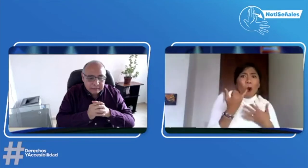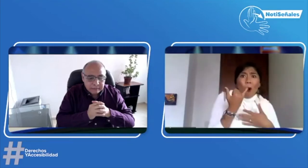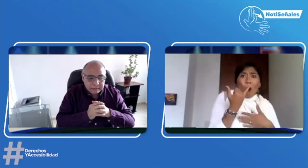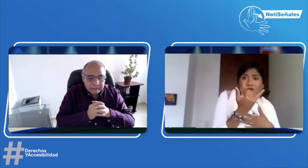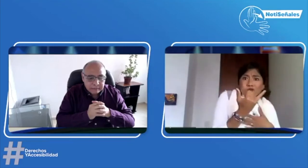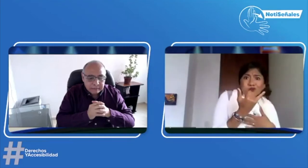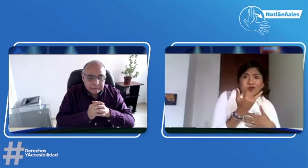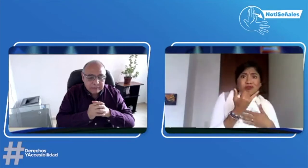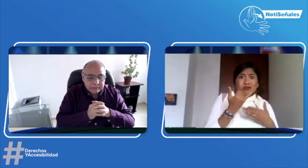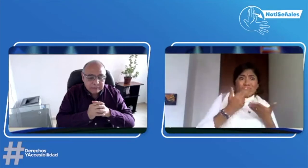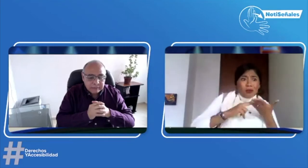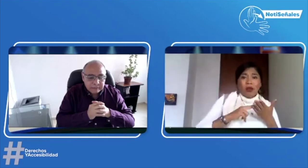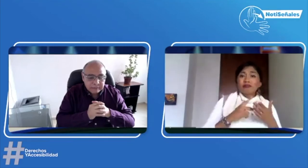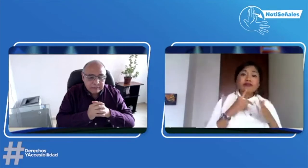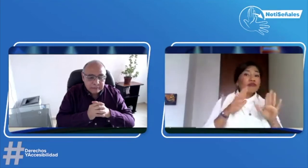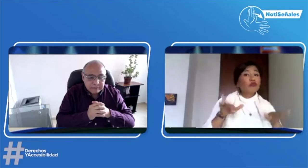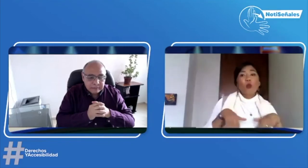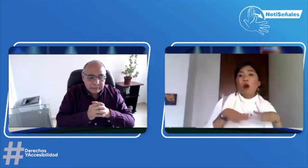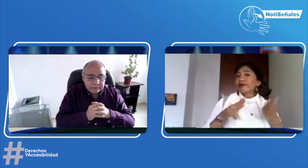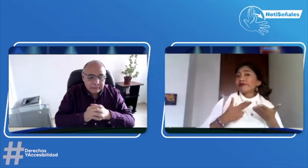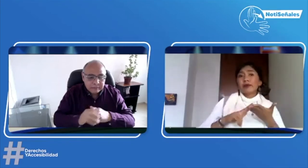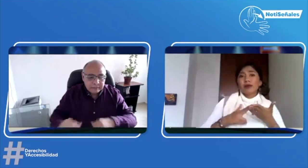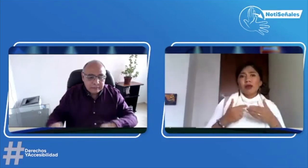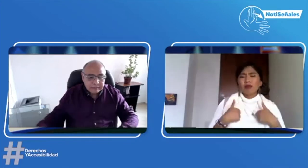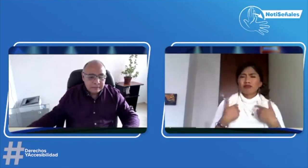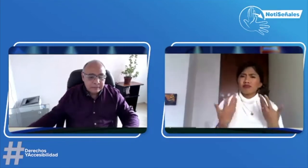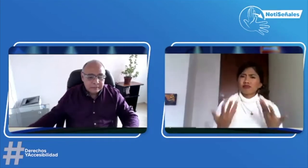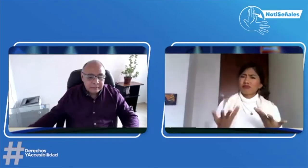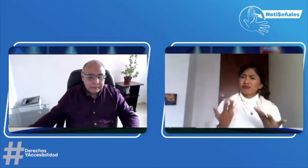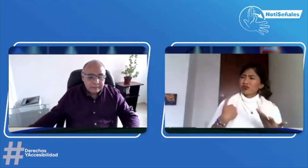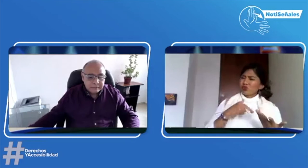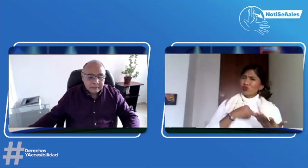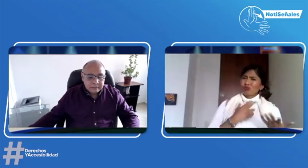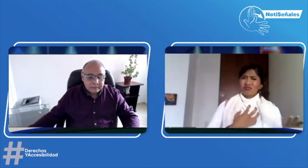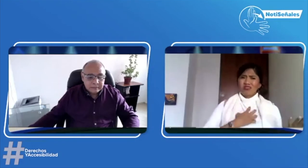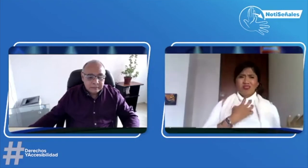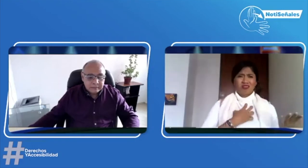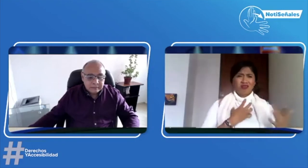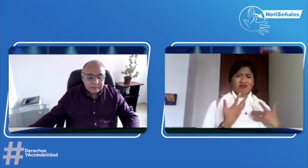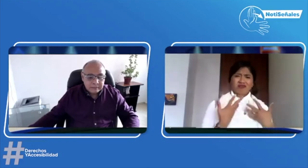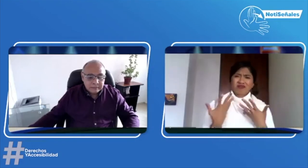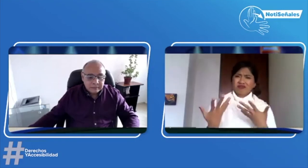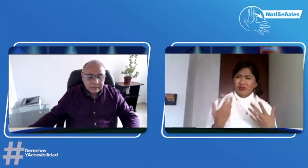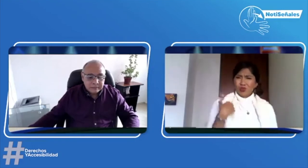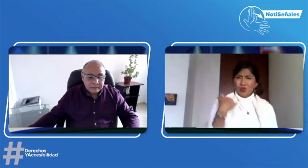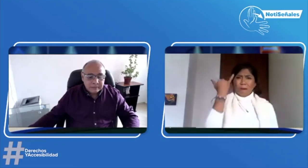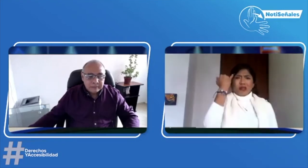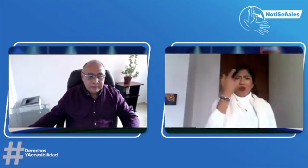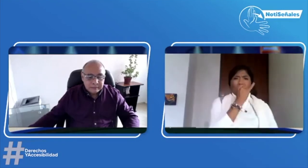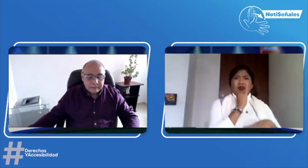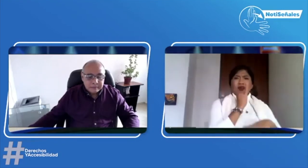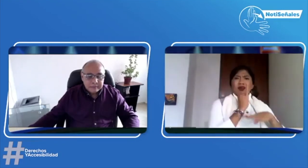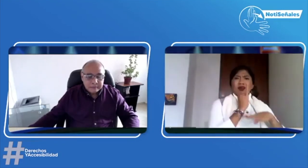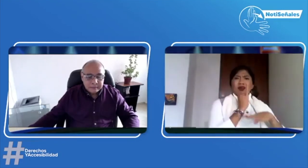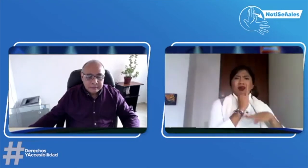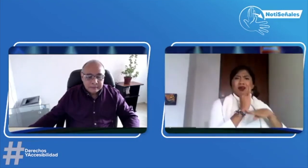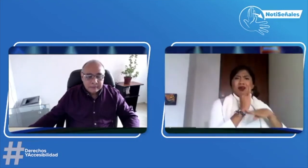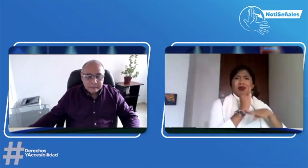era lo que sucedía allí, que si teníamos intérprete, nos dijeron que no. Nosotros, pues, obviamente teníamos esa queja,